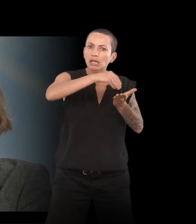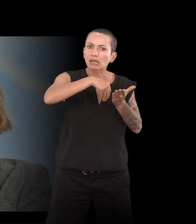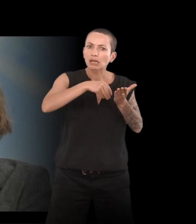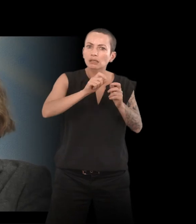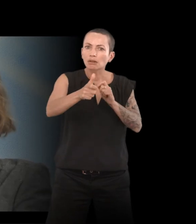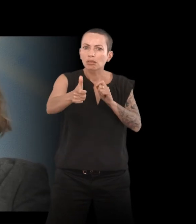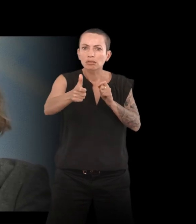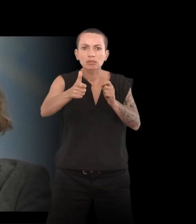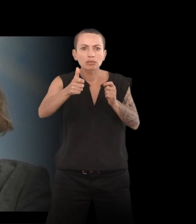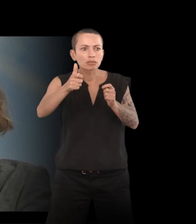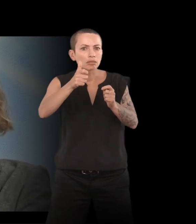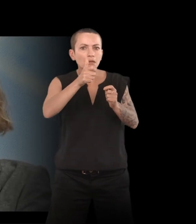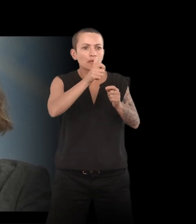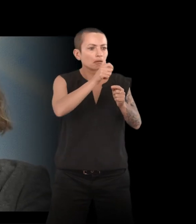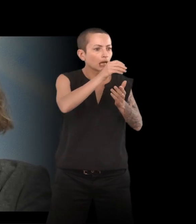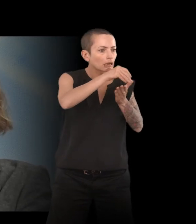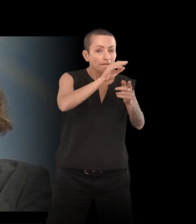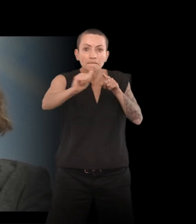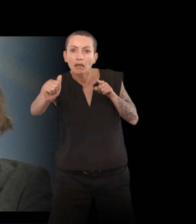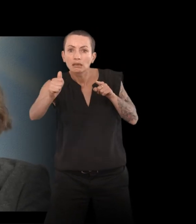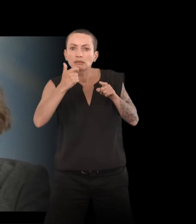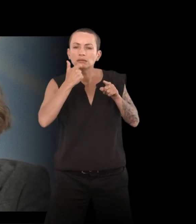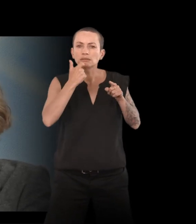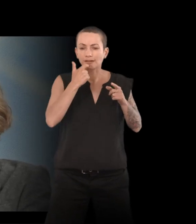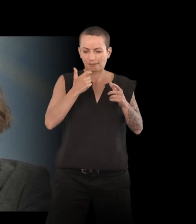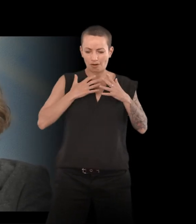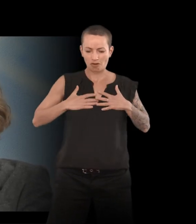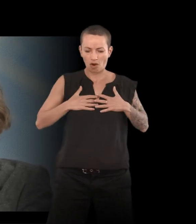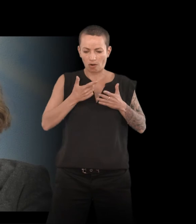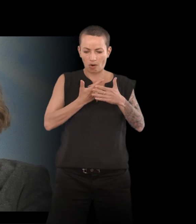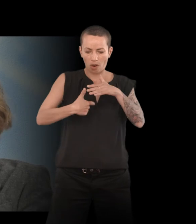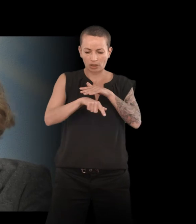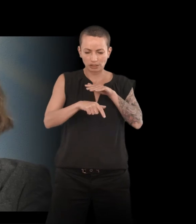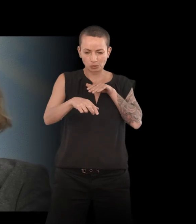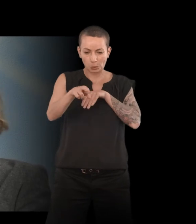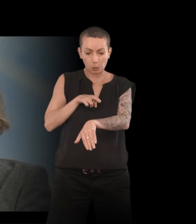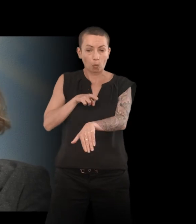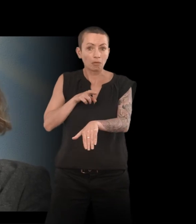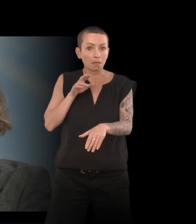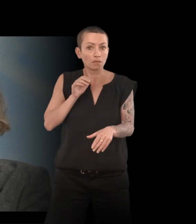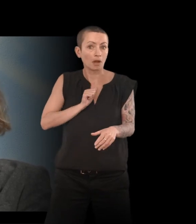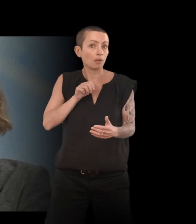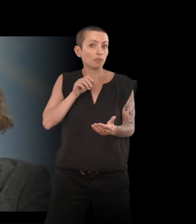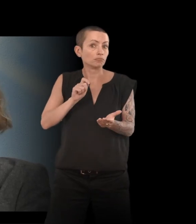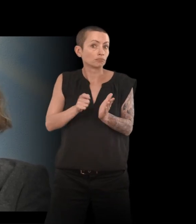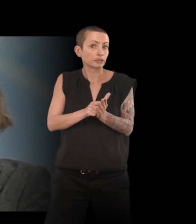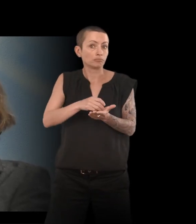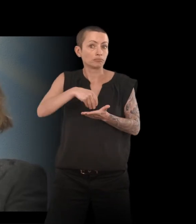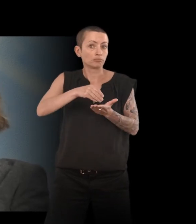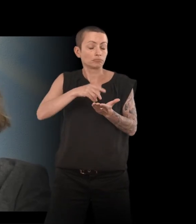J'ai récupéré mon langage, mon corps, etc. Et je ne'en étais pas forcément rendue compte en le faisant, mais c'est vrai que c'est un peu ça aussi que vous